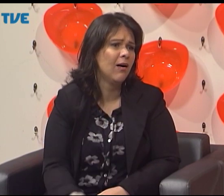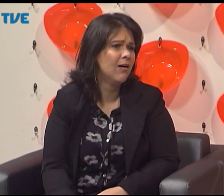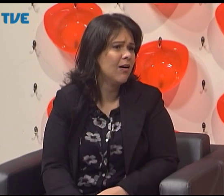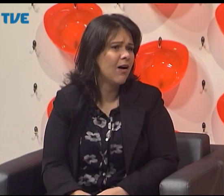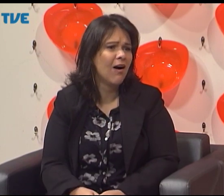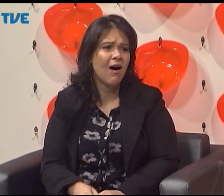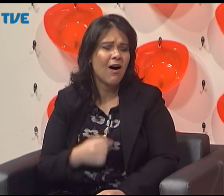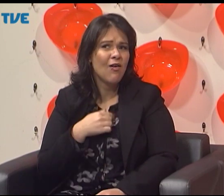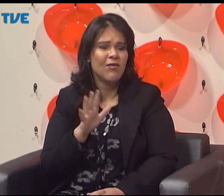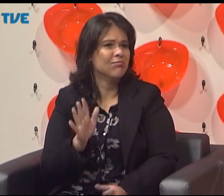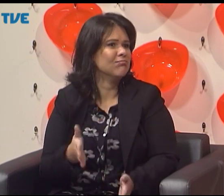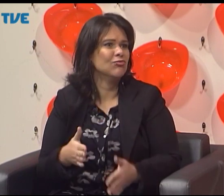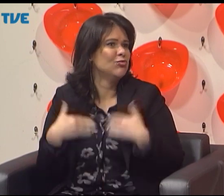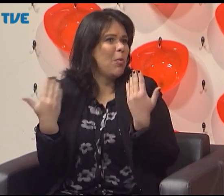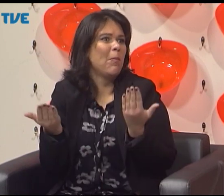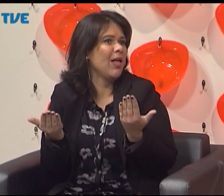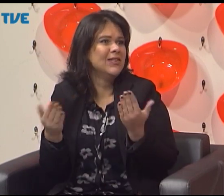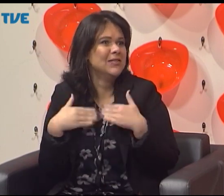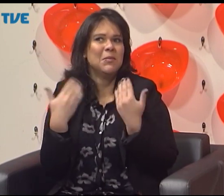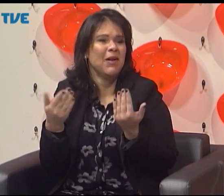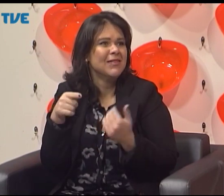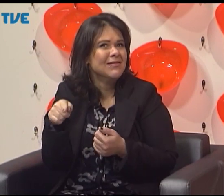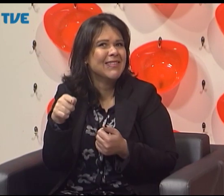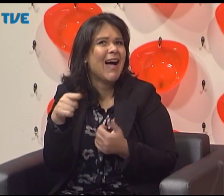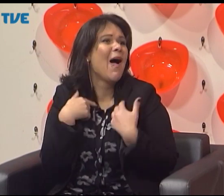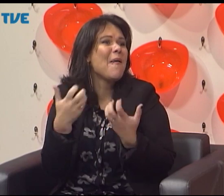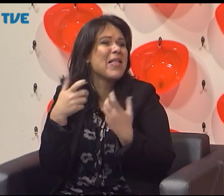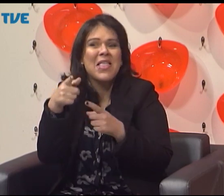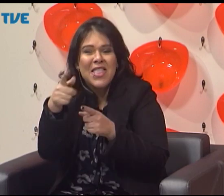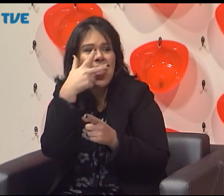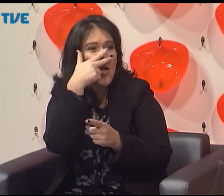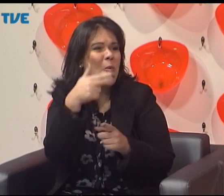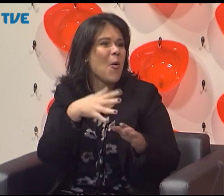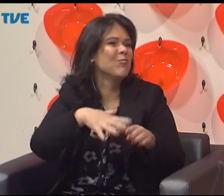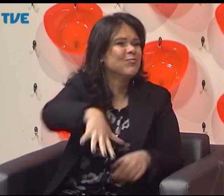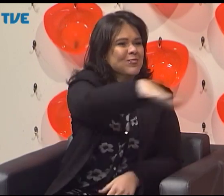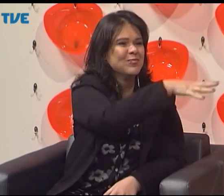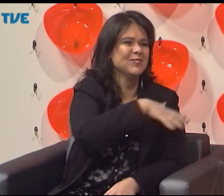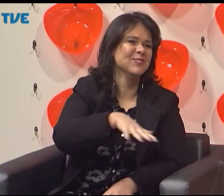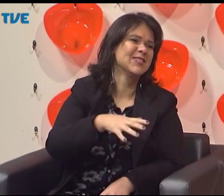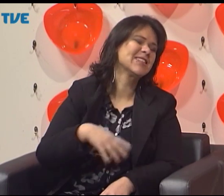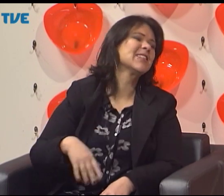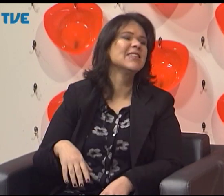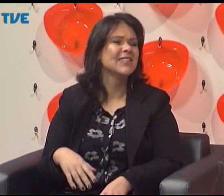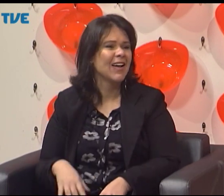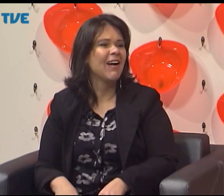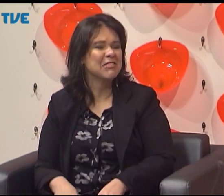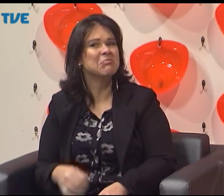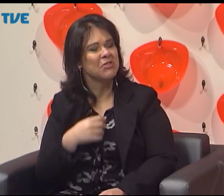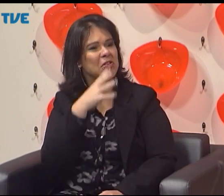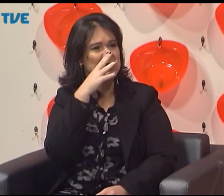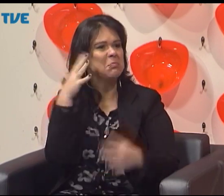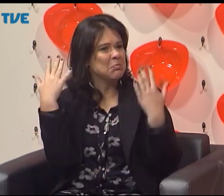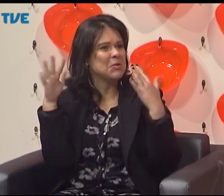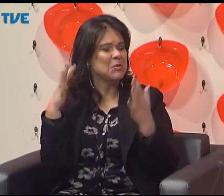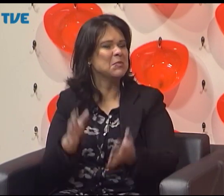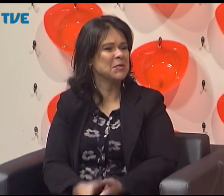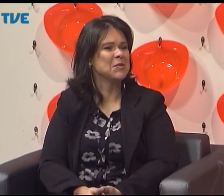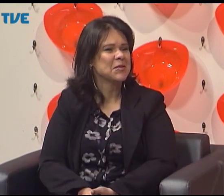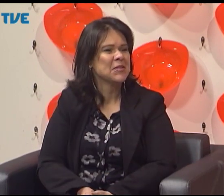gente e eu fiquei me sentindo muito... Eu me senti muito bem. Eu disse, um policial que nos aborda e nos alerta e nos orienta. E que isso, eu acho que